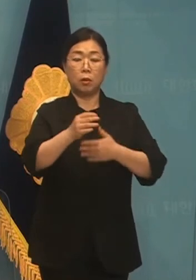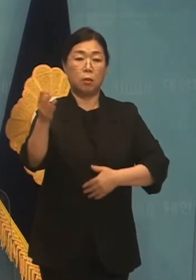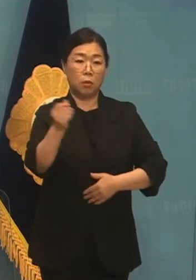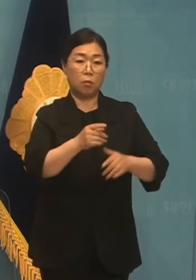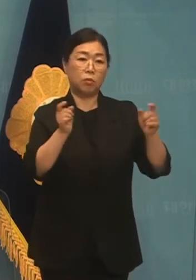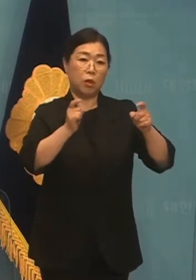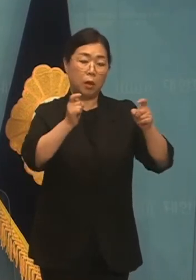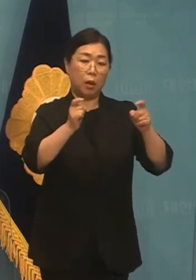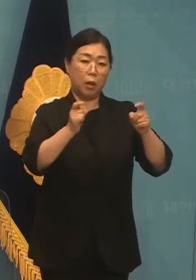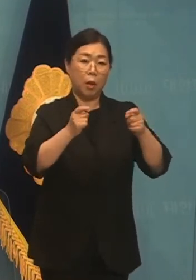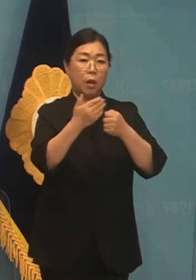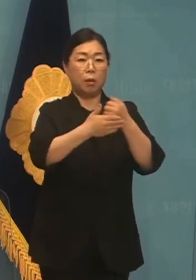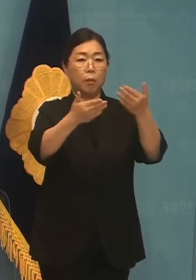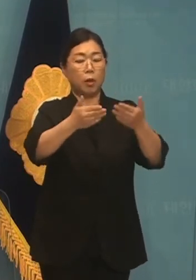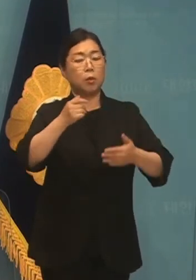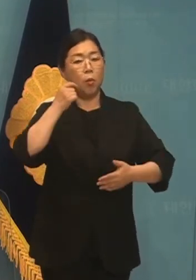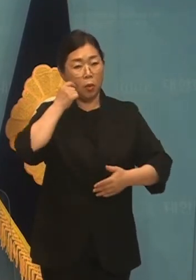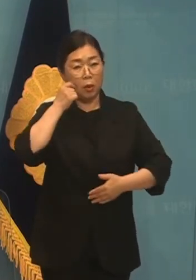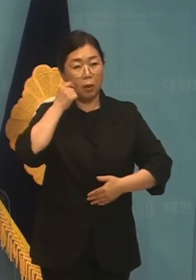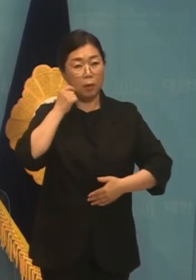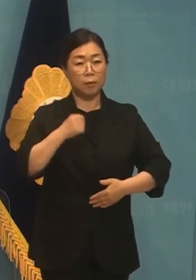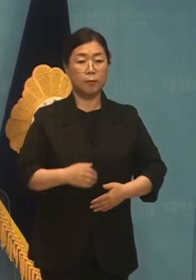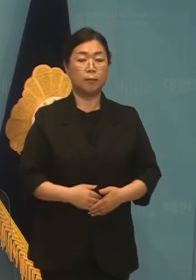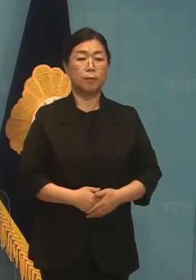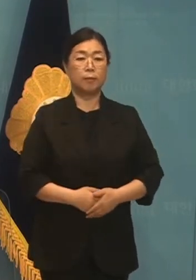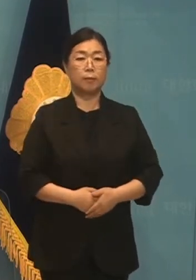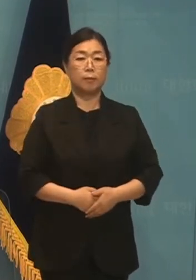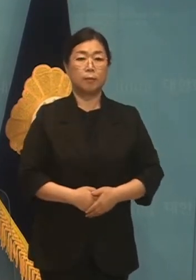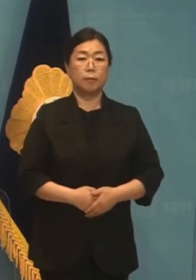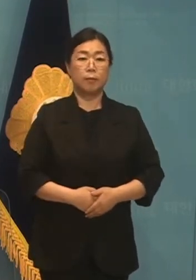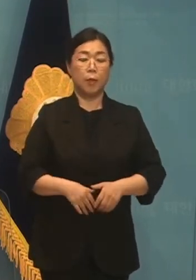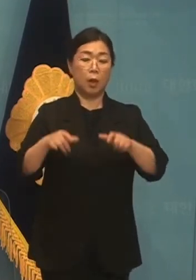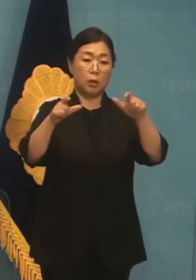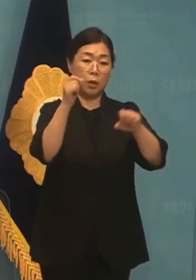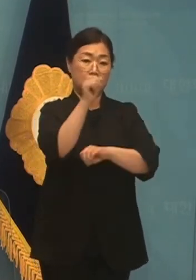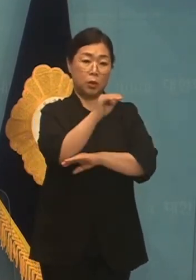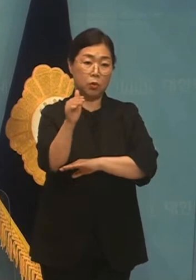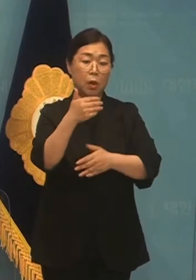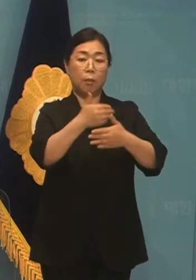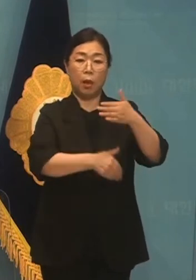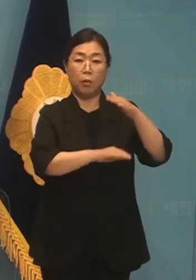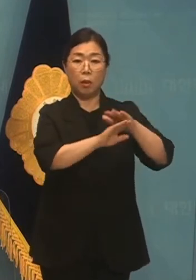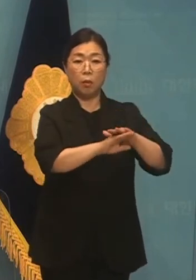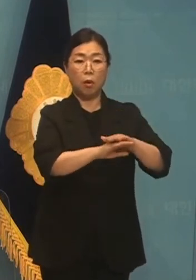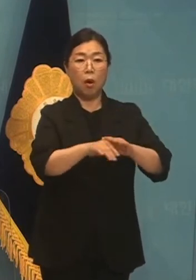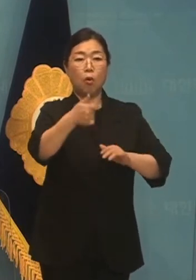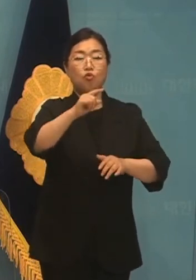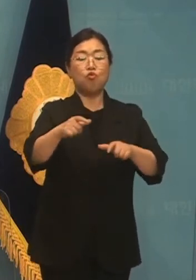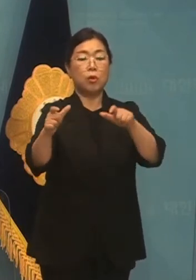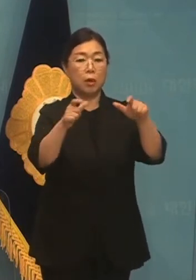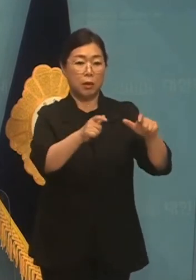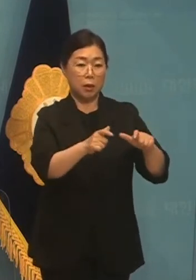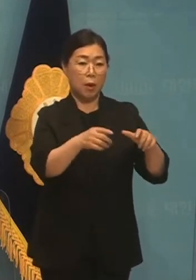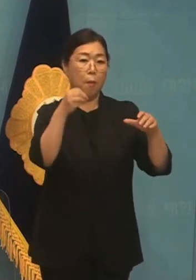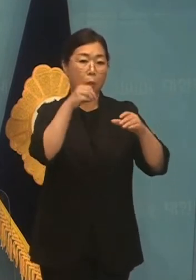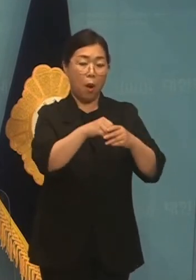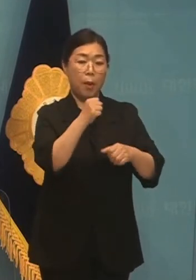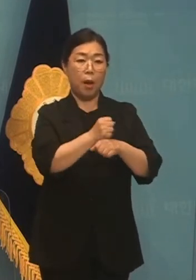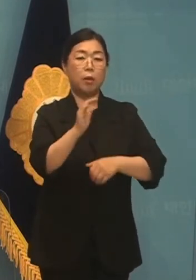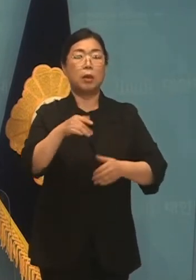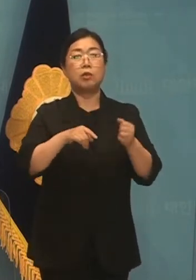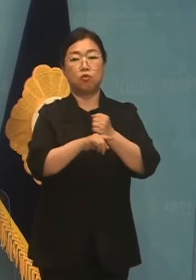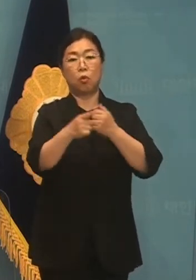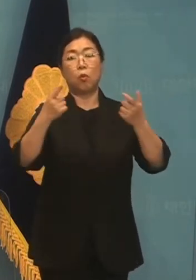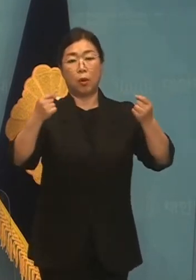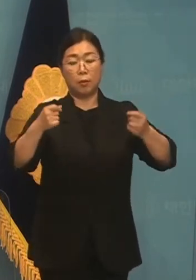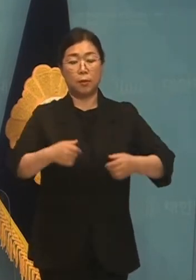분쟁의 사각지대에 놓일 수 있기 때문입니다. 지역기준에서 제외된 분단의 지역을 포함시켜야 하는 이유도